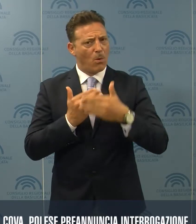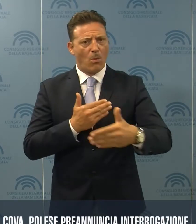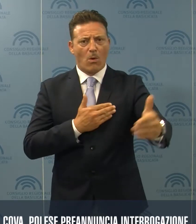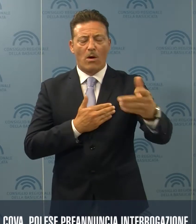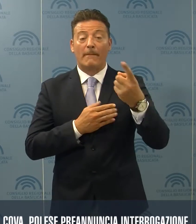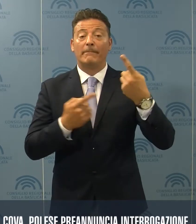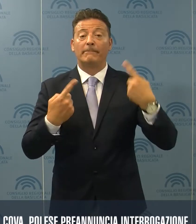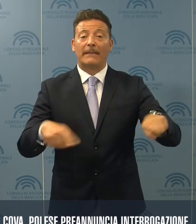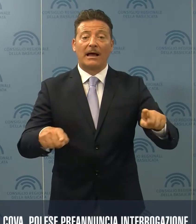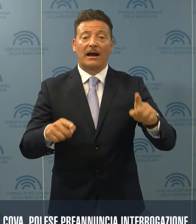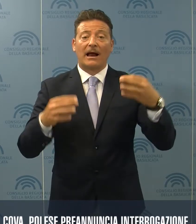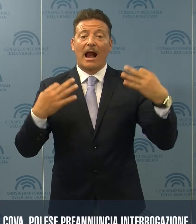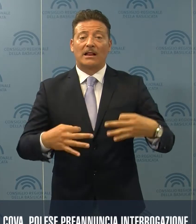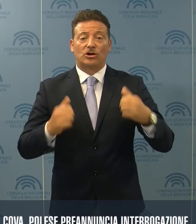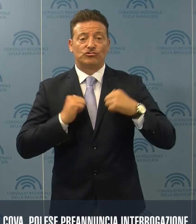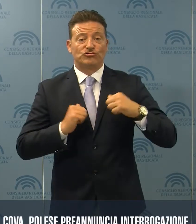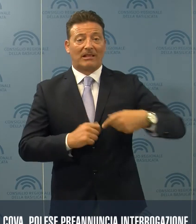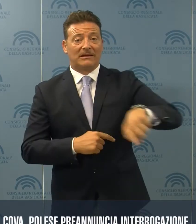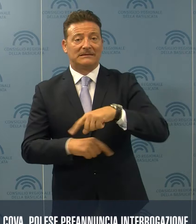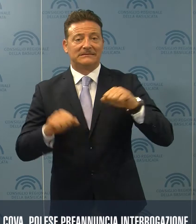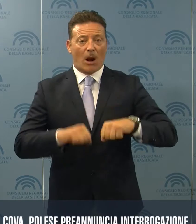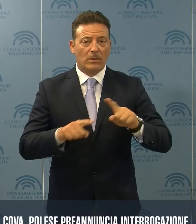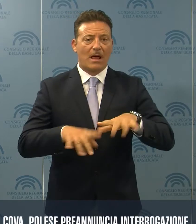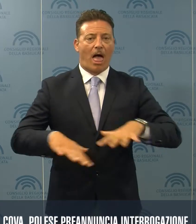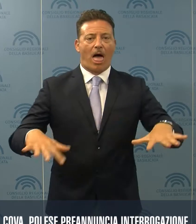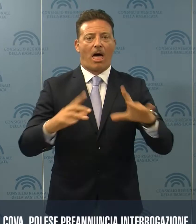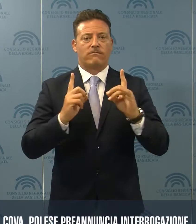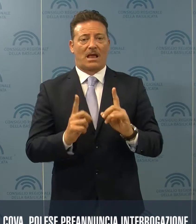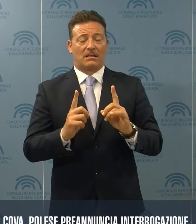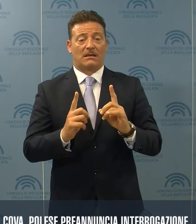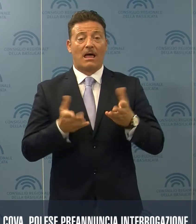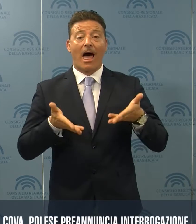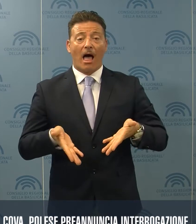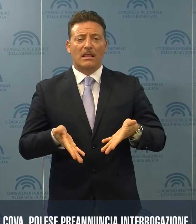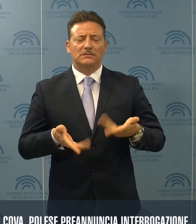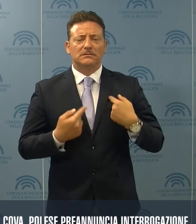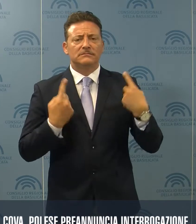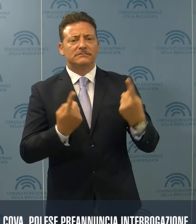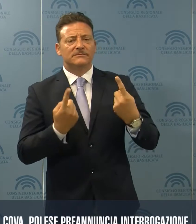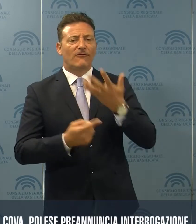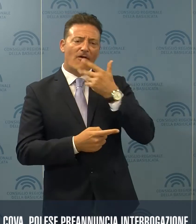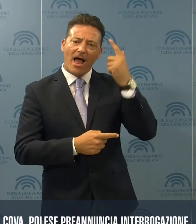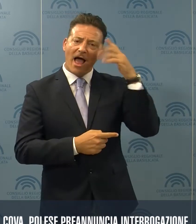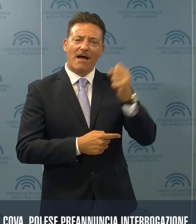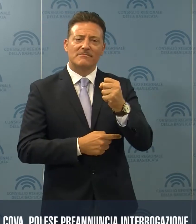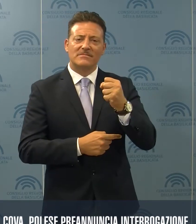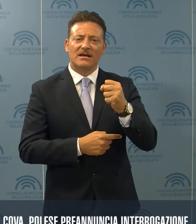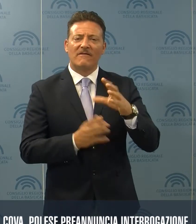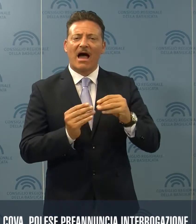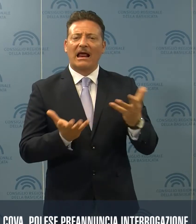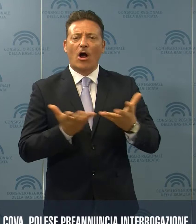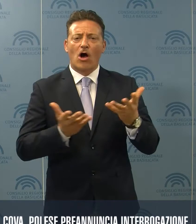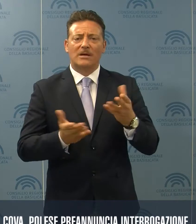garantire la salute dei cittadini e dell'ambiente. Adesso siamo curiosi di capire cosa faranno